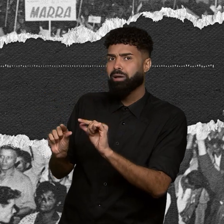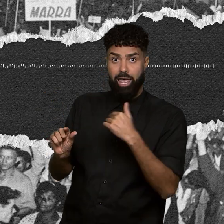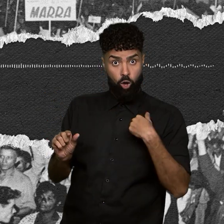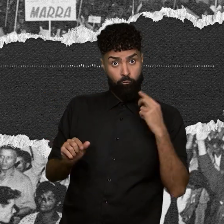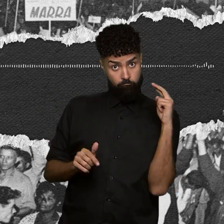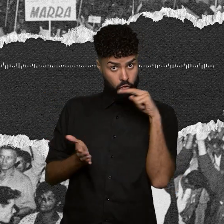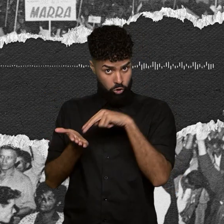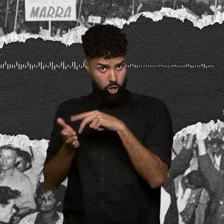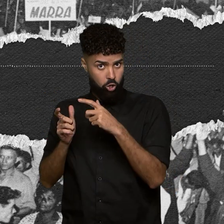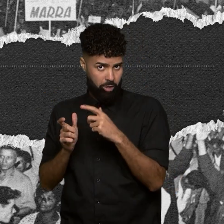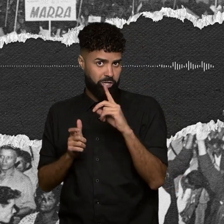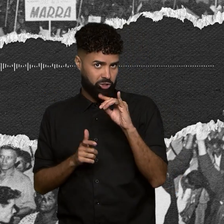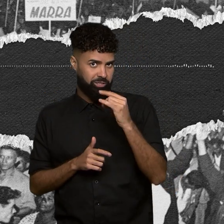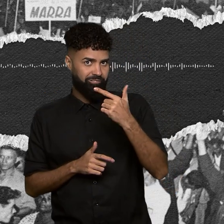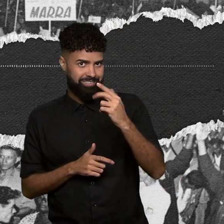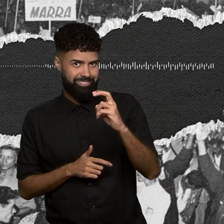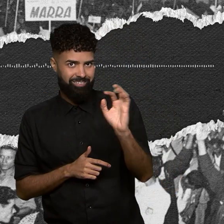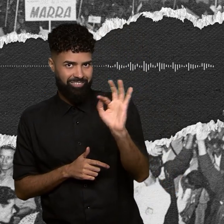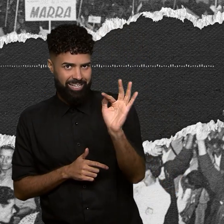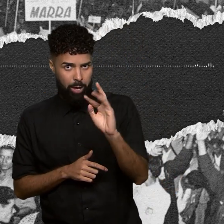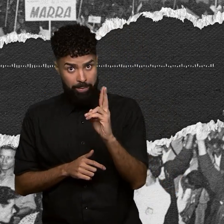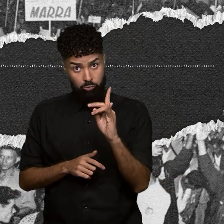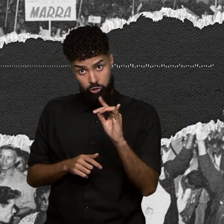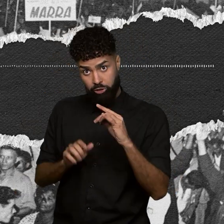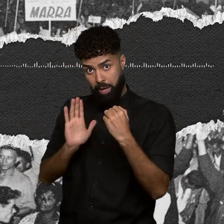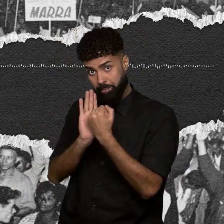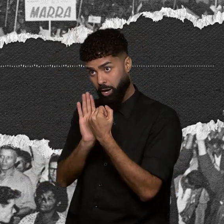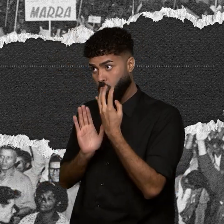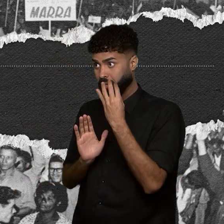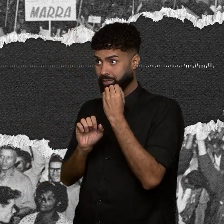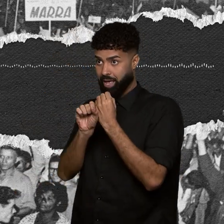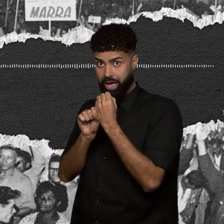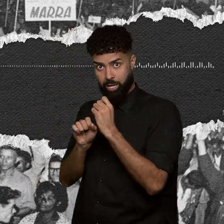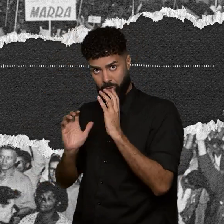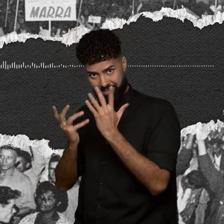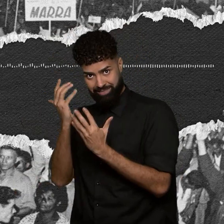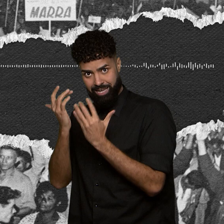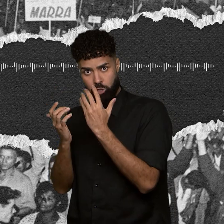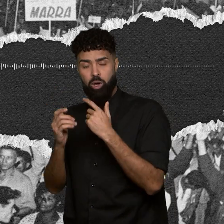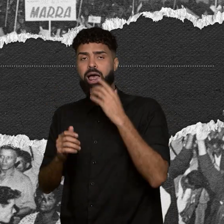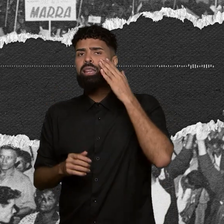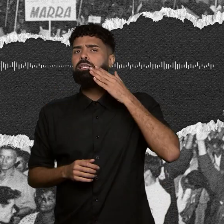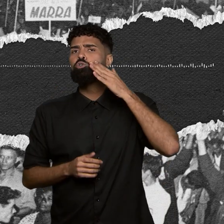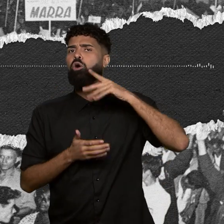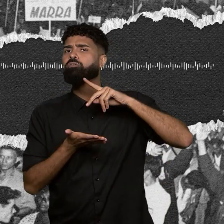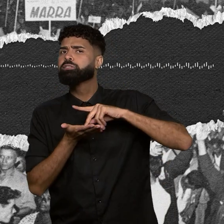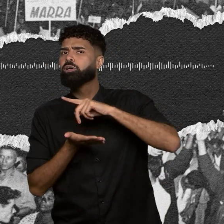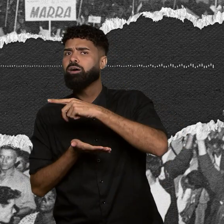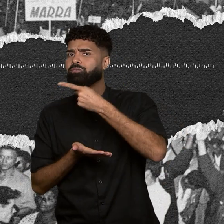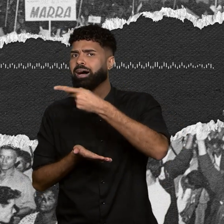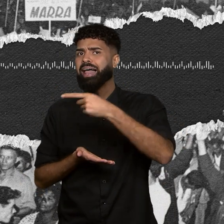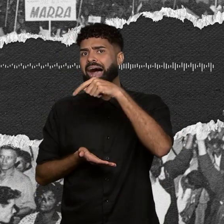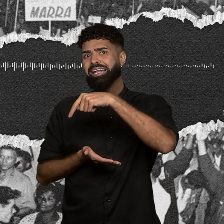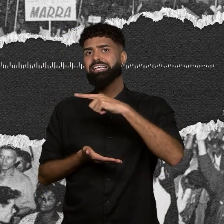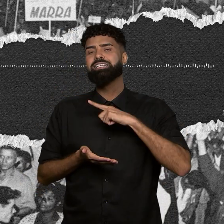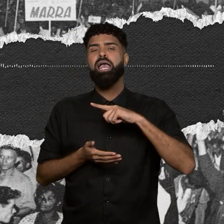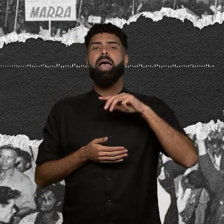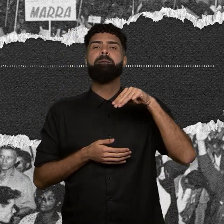25 de fevereiro, data que marcou os 40 anos do incêndio, o discurso oficial era de que ali havia um memorial das vítimas,